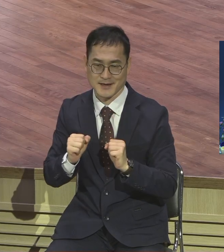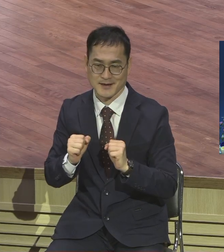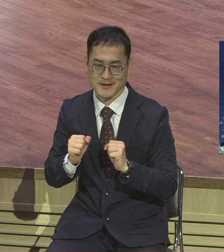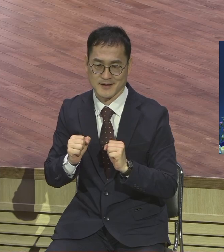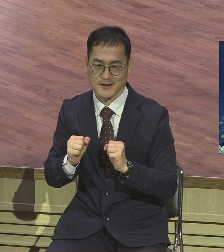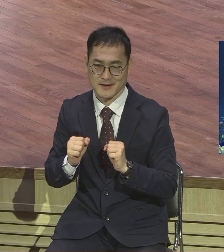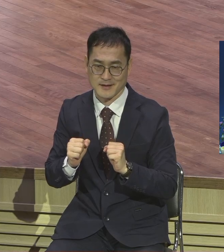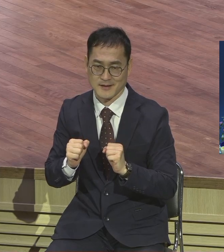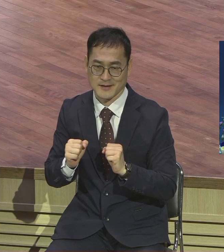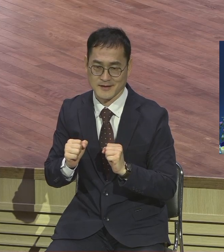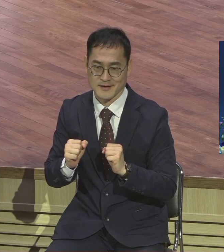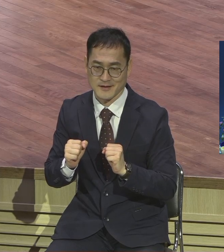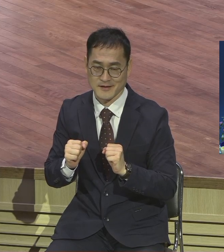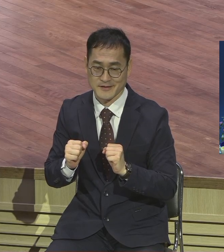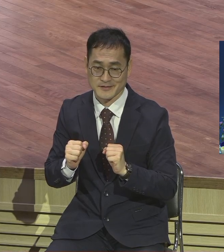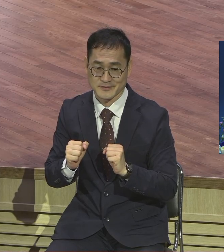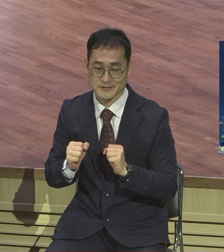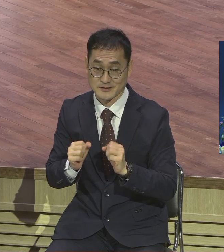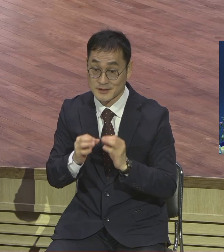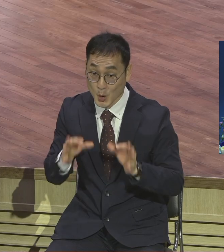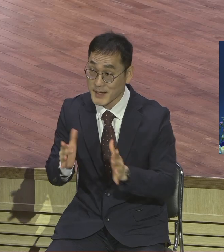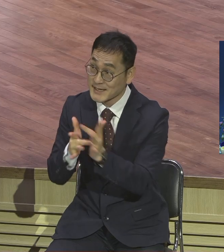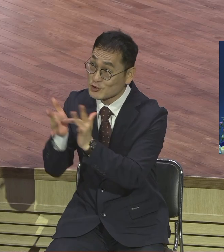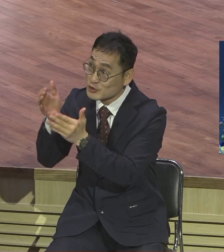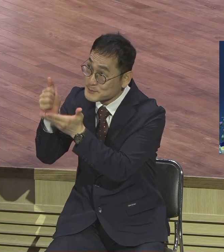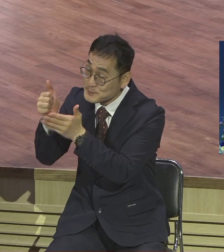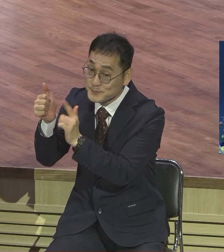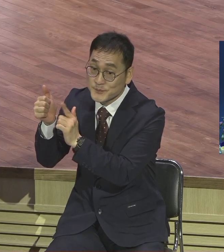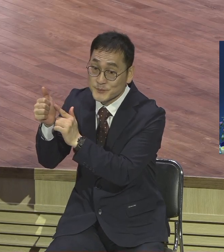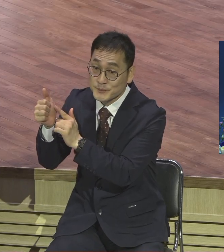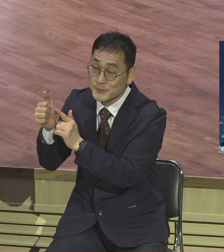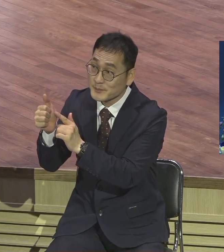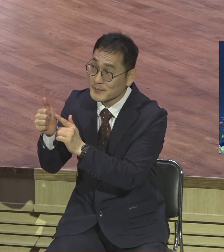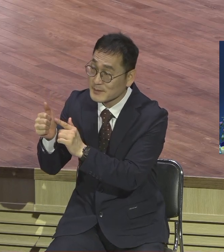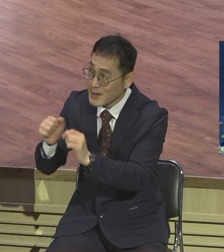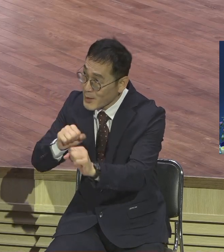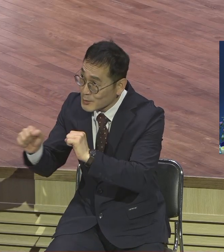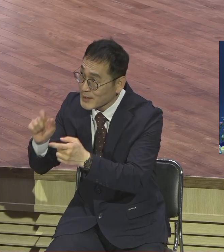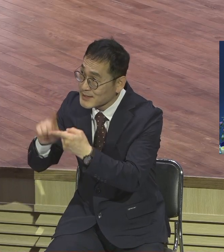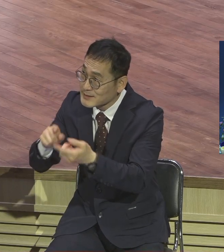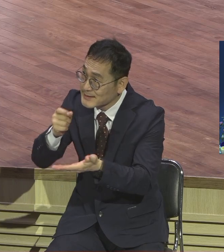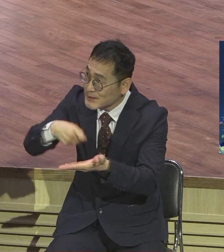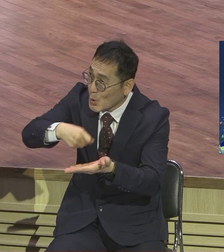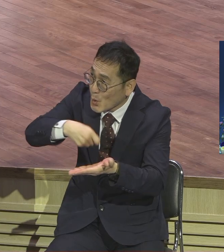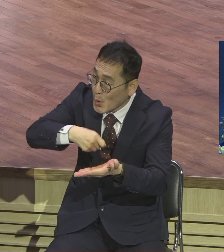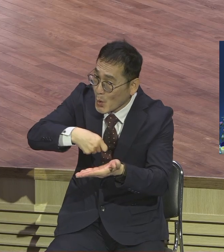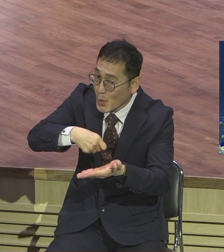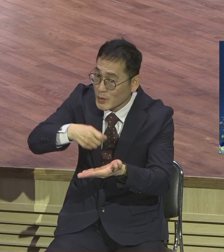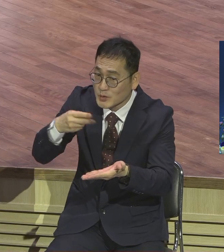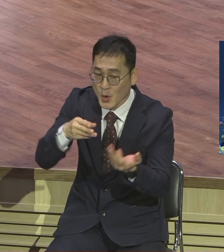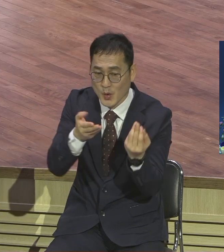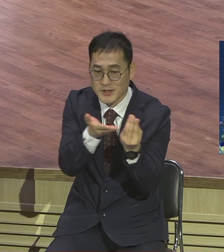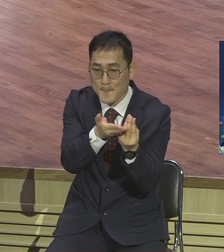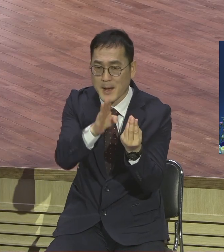땅에서 행하신 사역에 대한 이 기록 기록과 반모섬에서 장차 말세기에